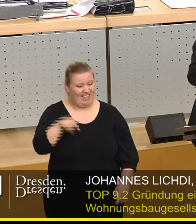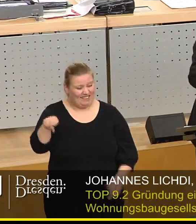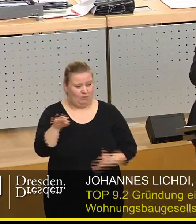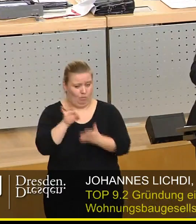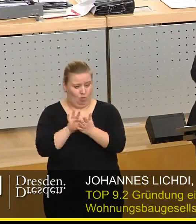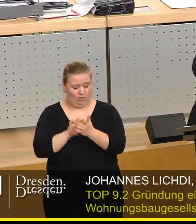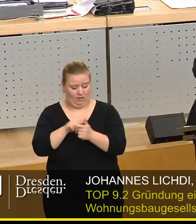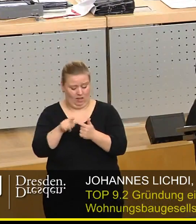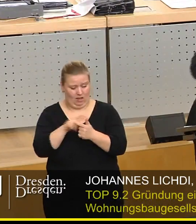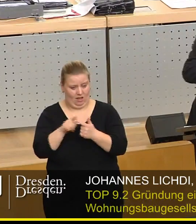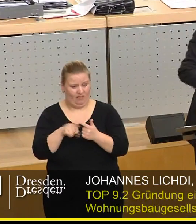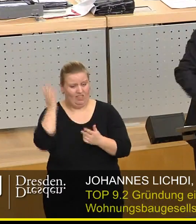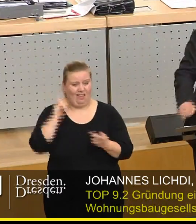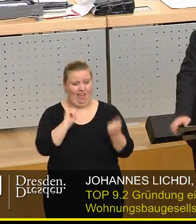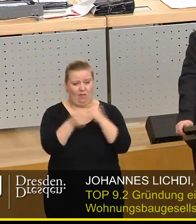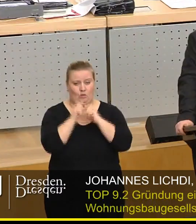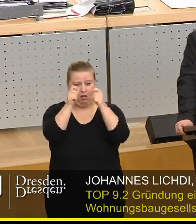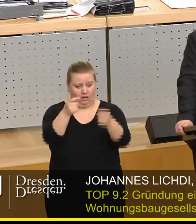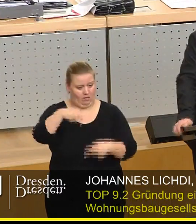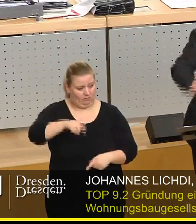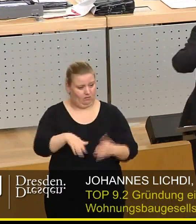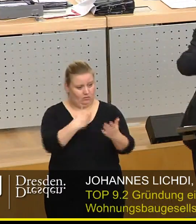Punkte wir in unserem Änderungsantrag